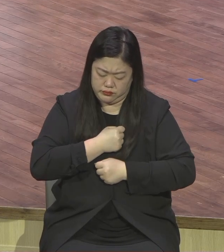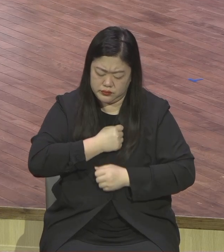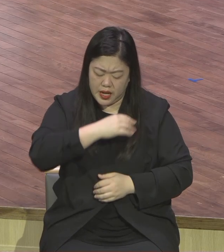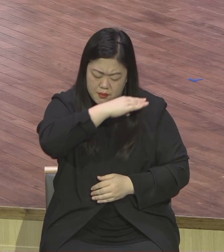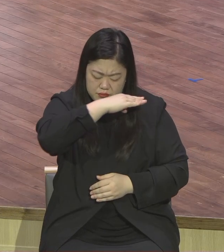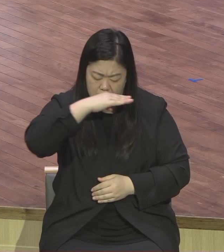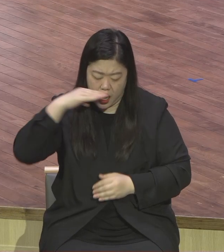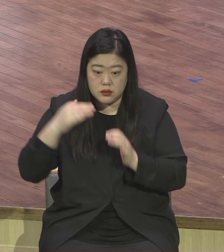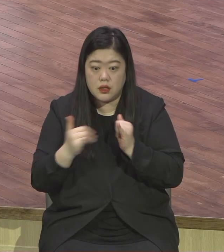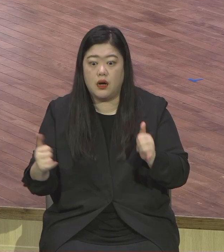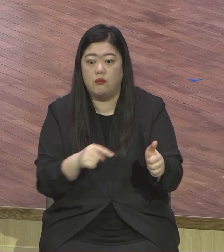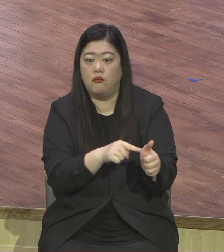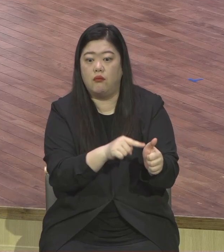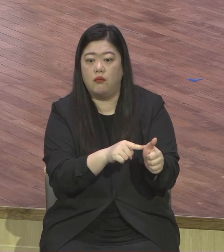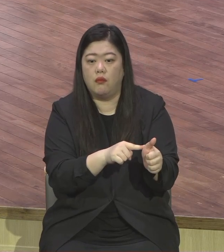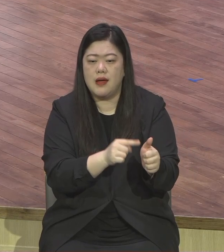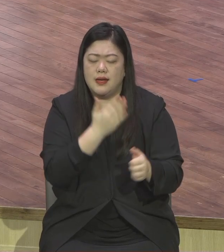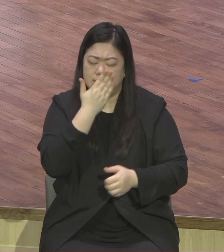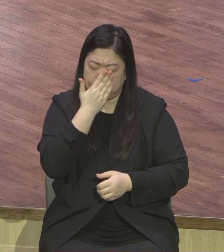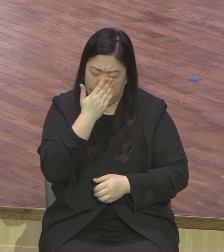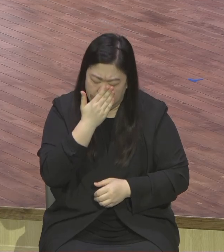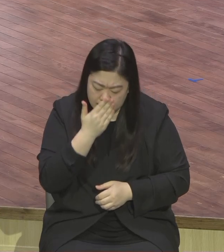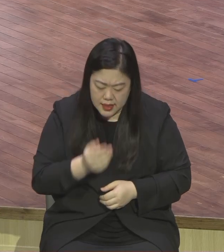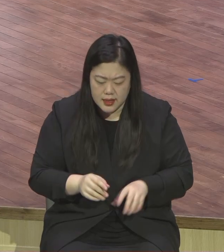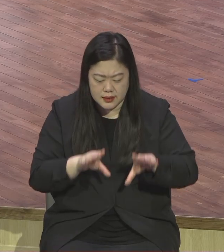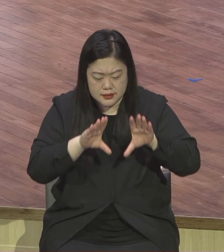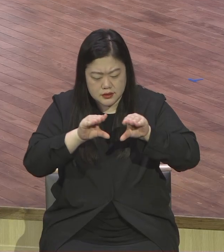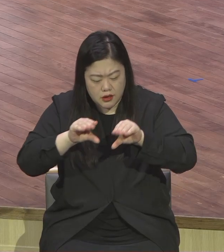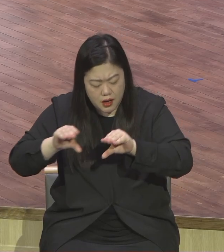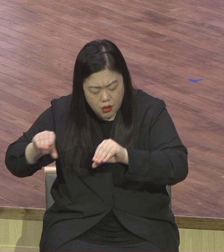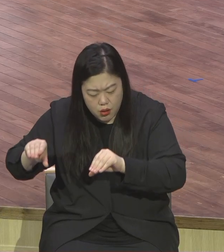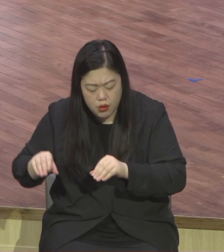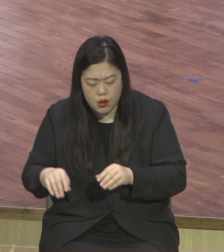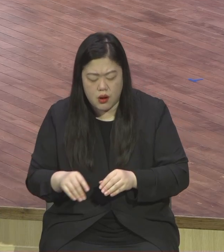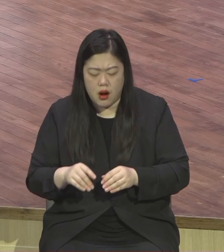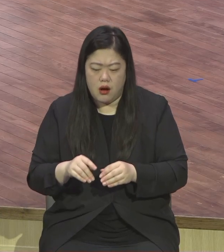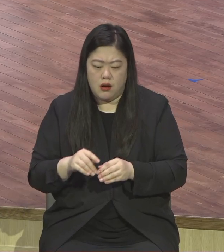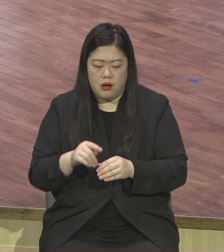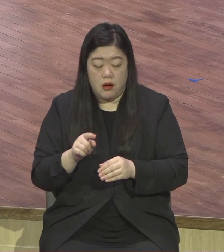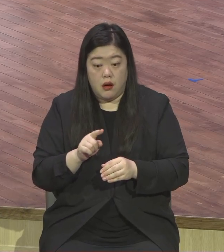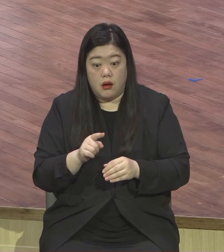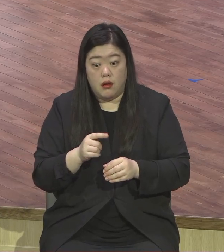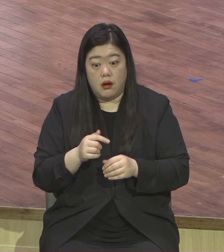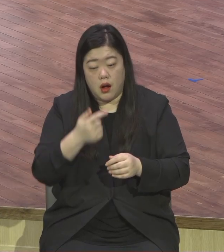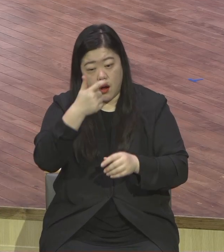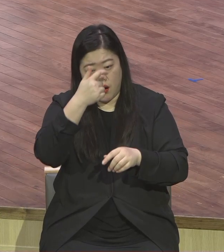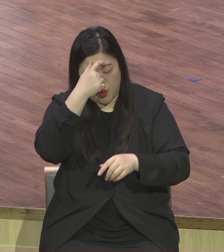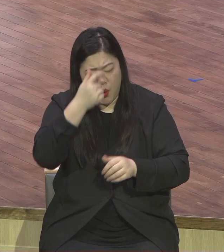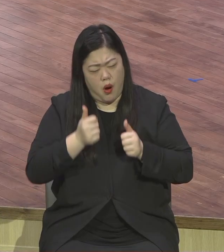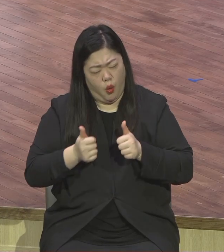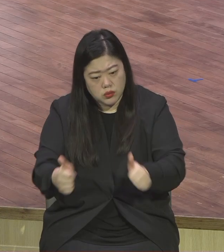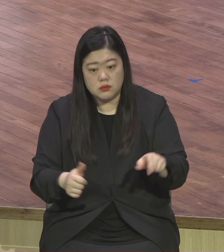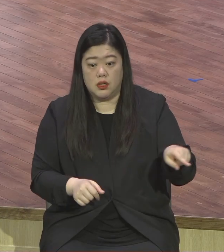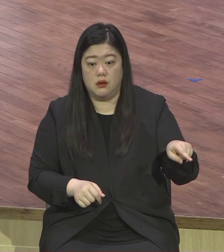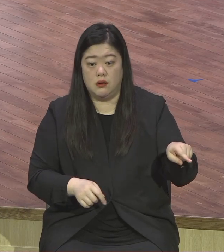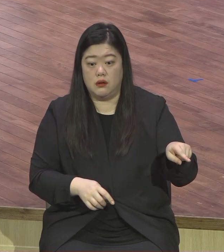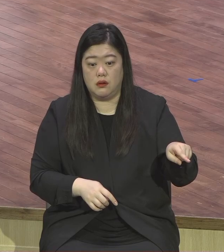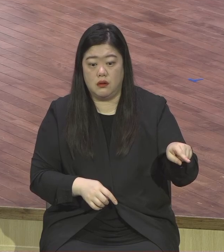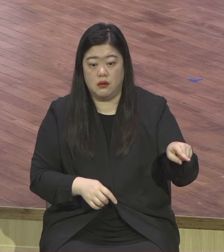그야말로 아주 모범적인 청년이 본문 19절 20절에 보면 율법의 개명을 아주